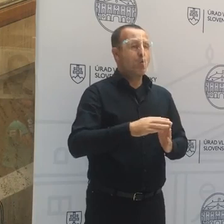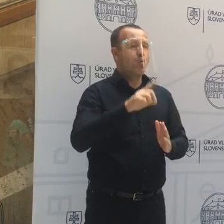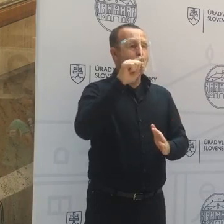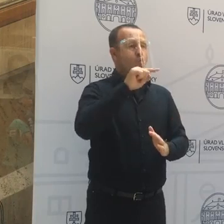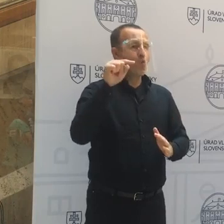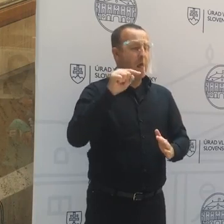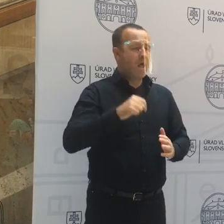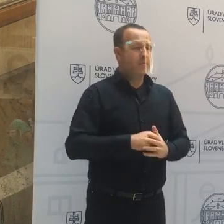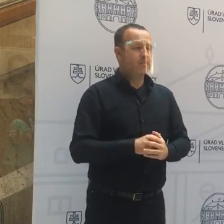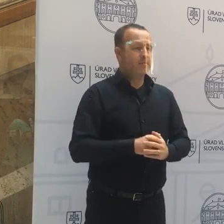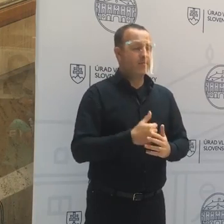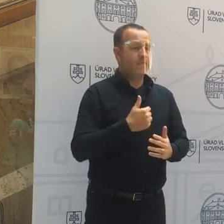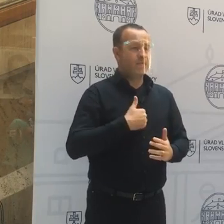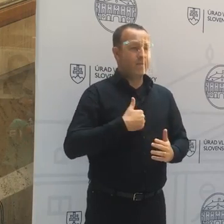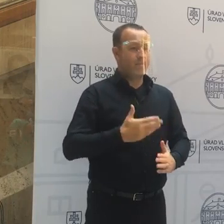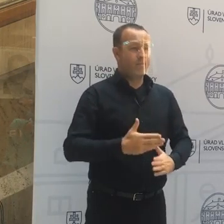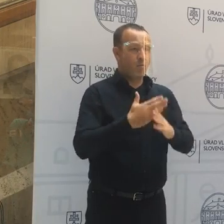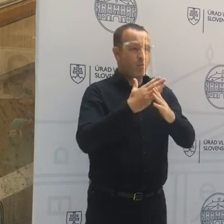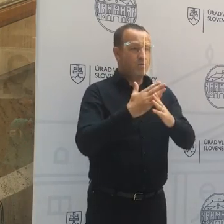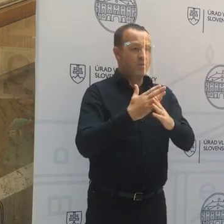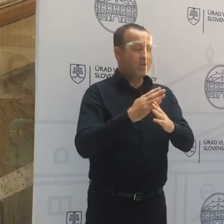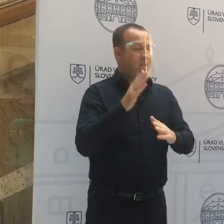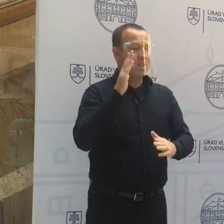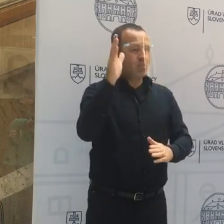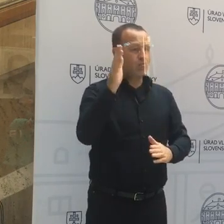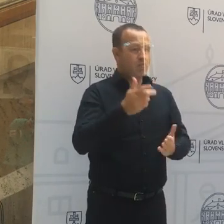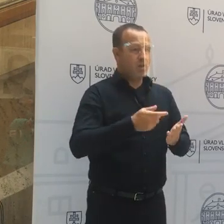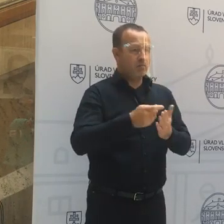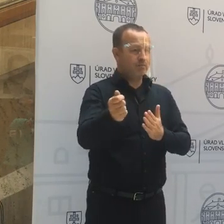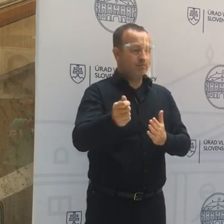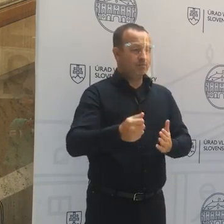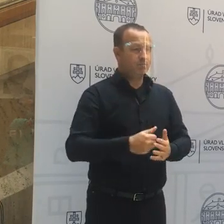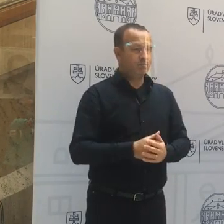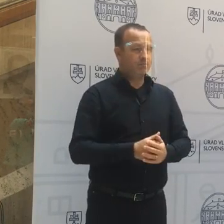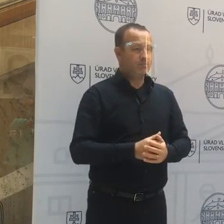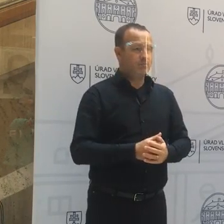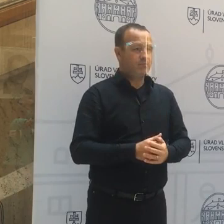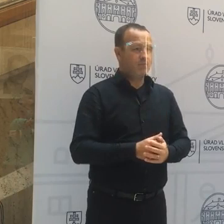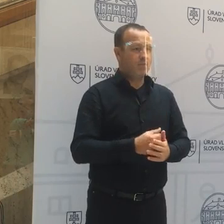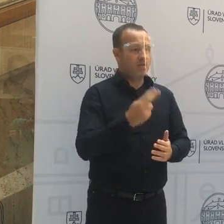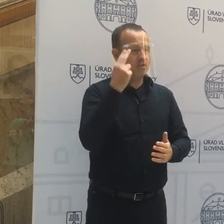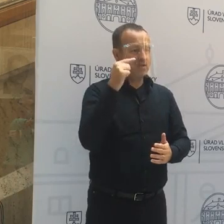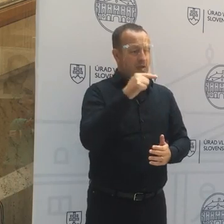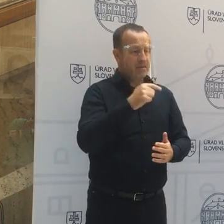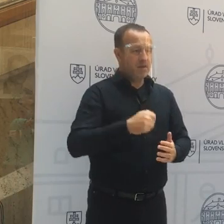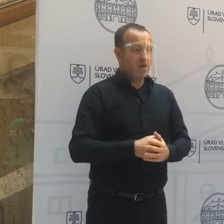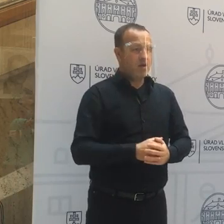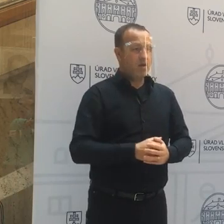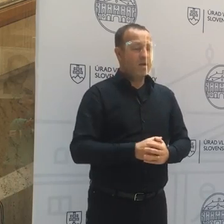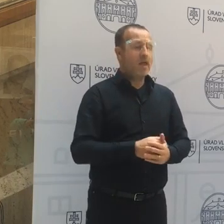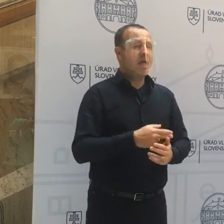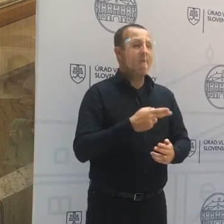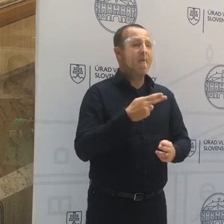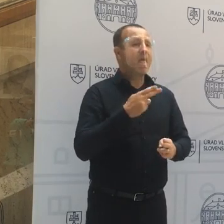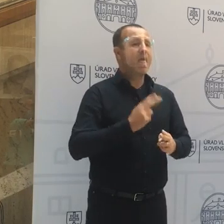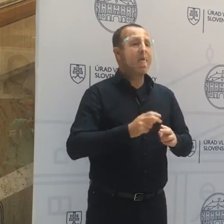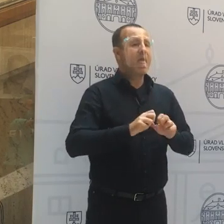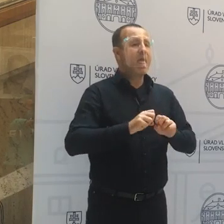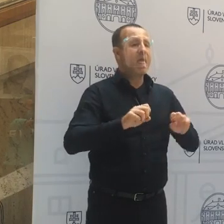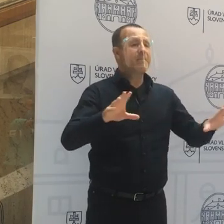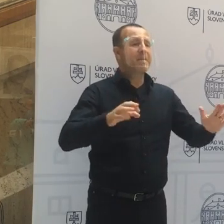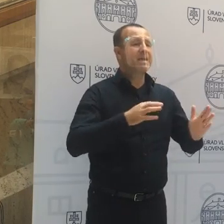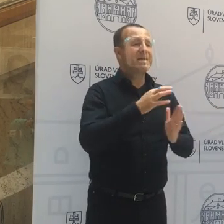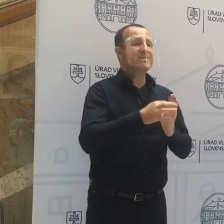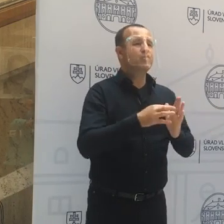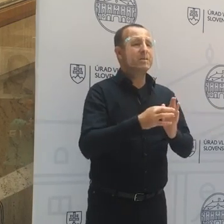kedy vlastne pomoc nebude vyplácaná, to je fáza 0 taká, že epidemiologická situácia